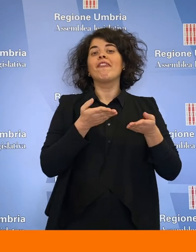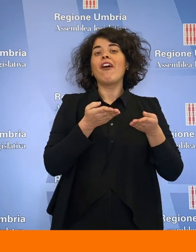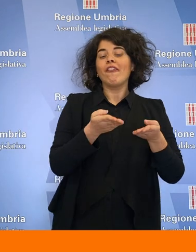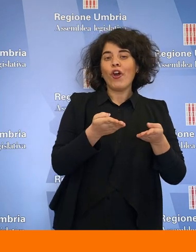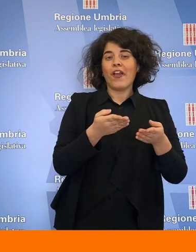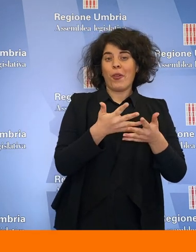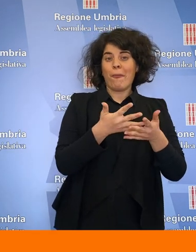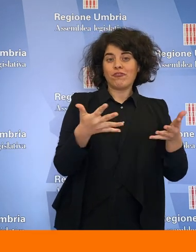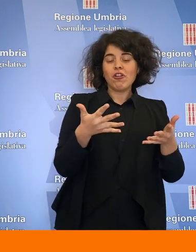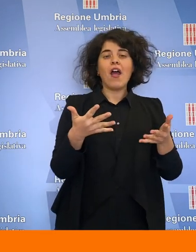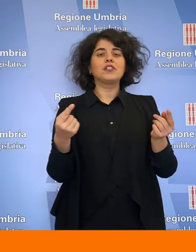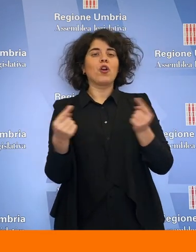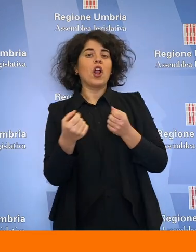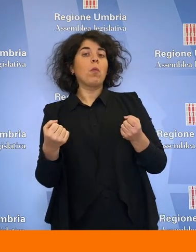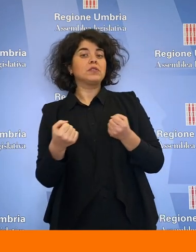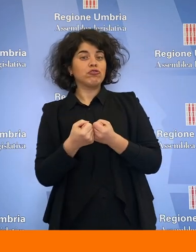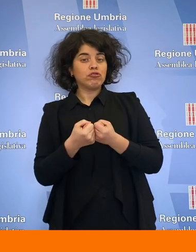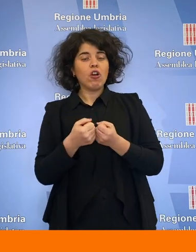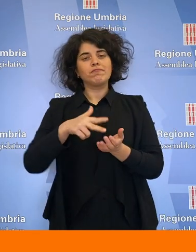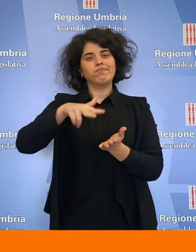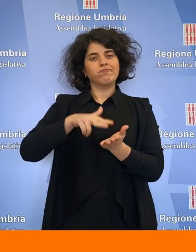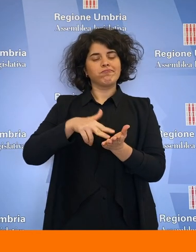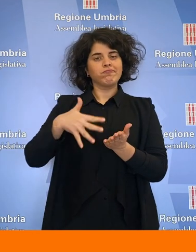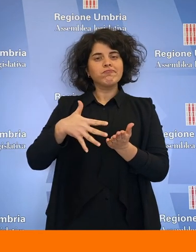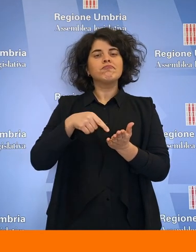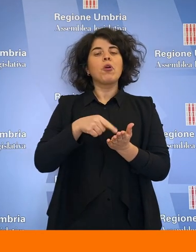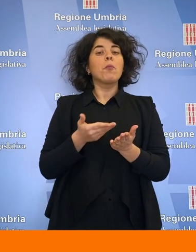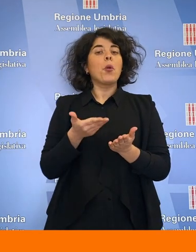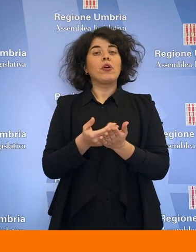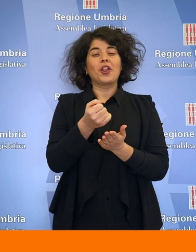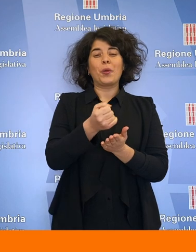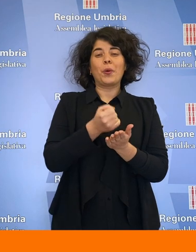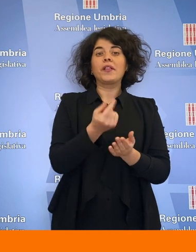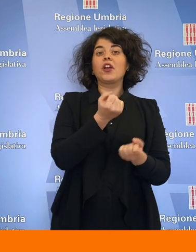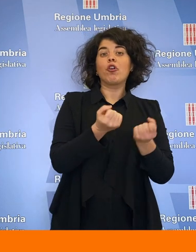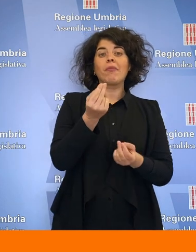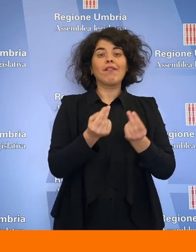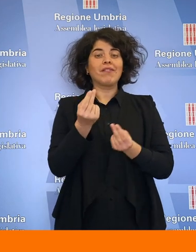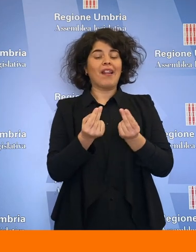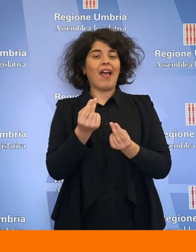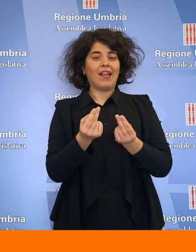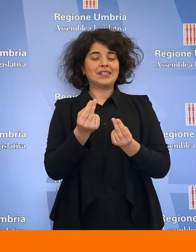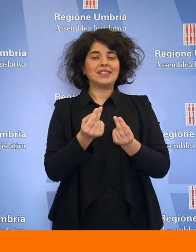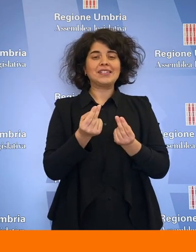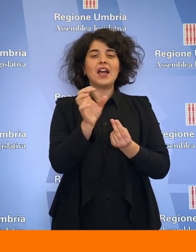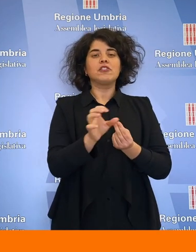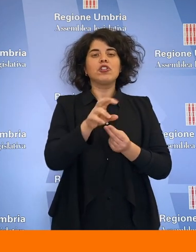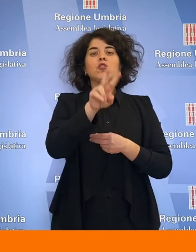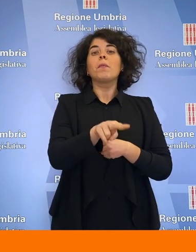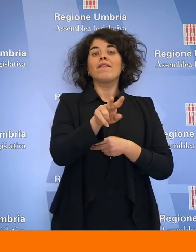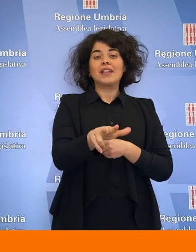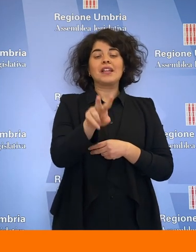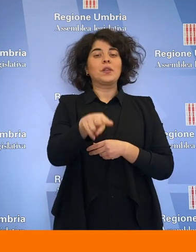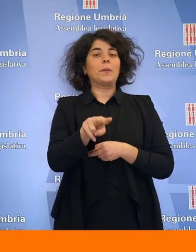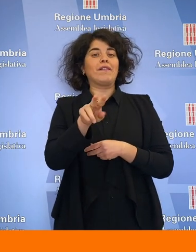contrari dell'opposizione la proposta di risoluzione del documento di Economia e Finanza regionale 2023